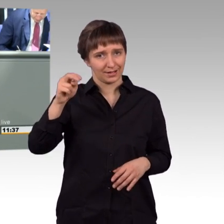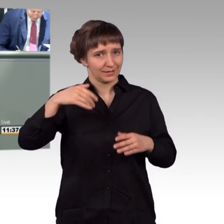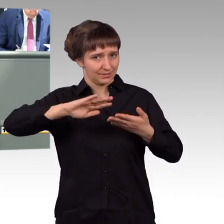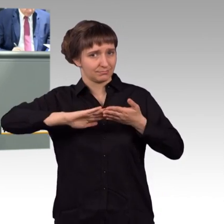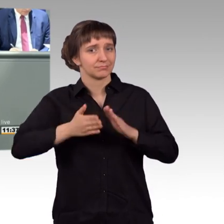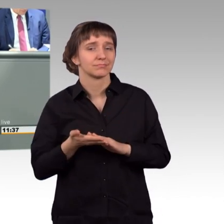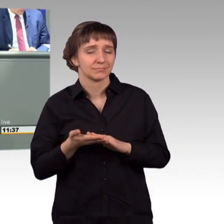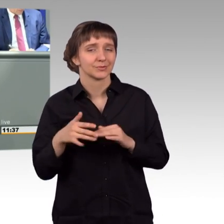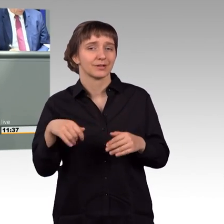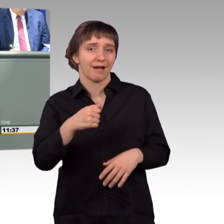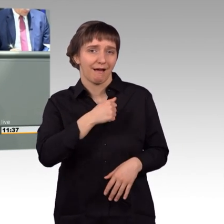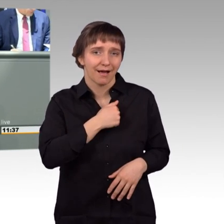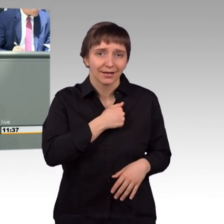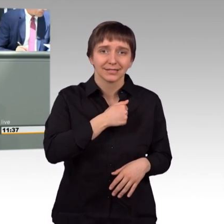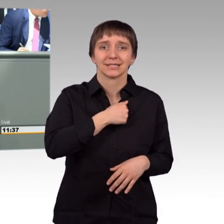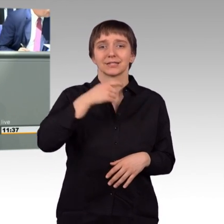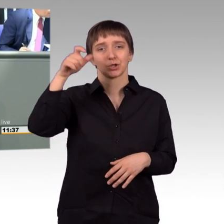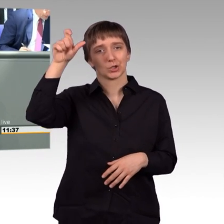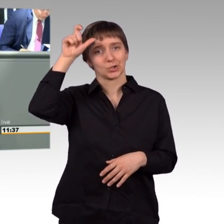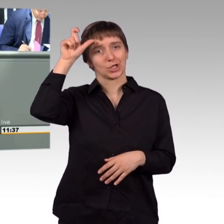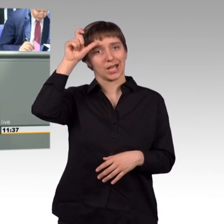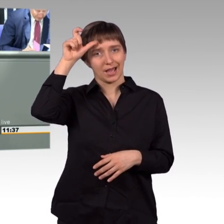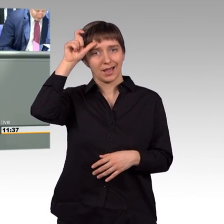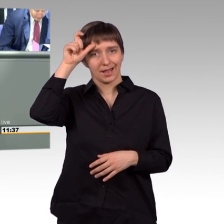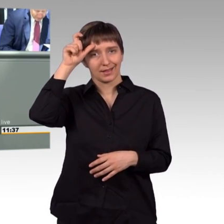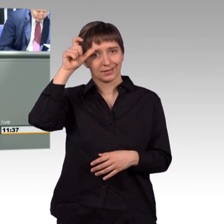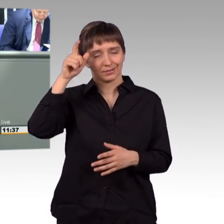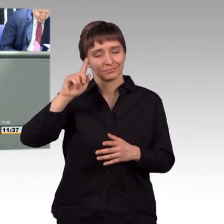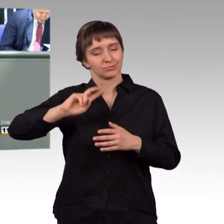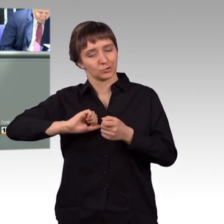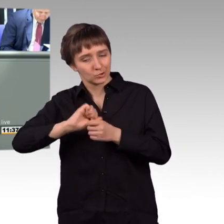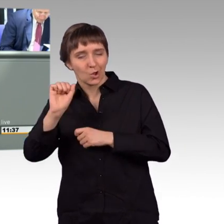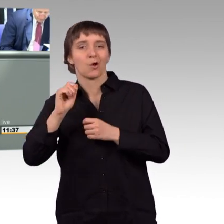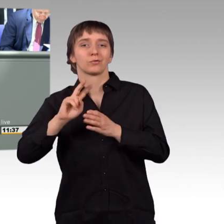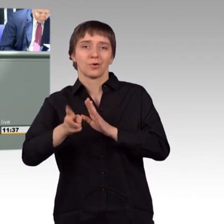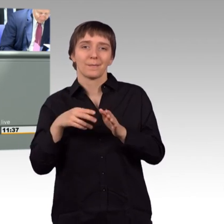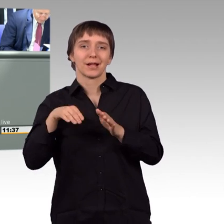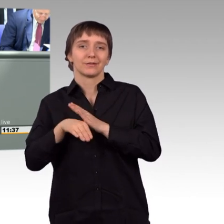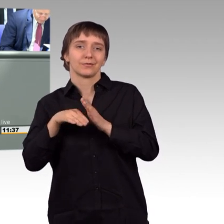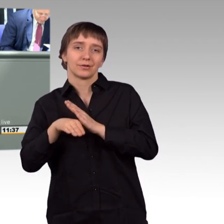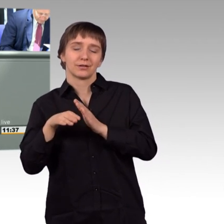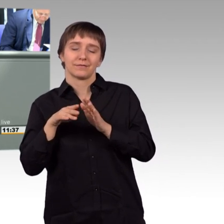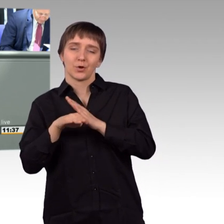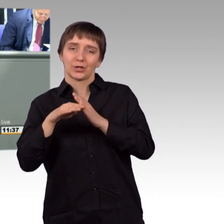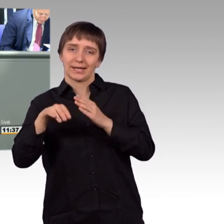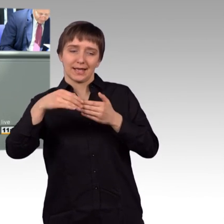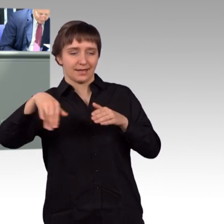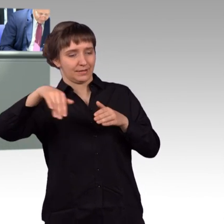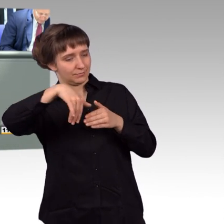wieder Hunderttausende von Flüchtlingen auf die Balkanroute auf den Weg nach Europa schicken würde, die wir angeblich an unseren